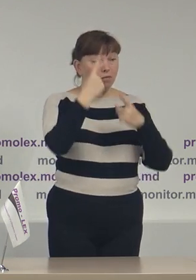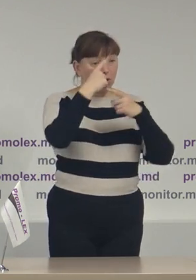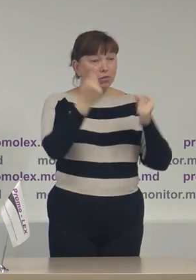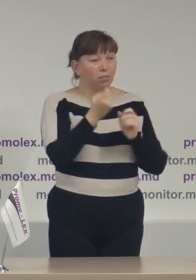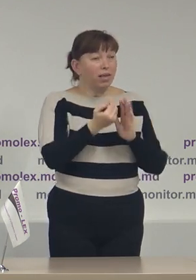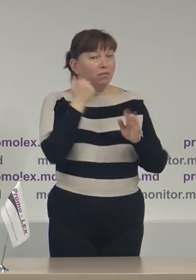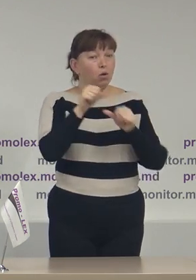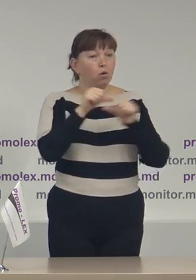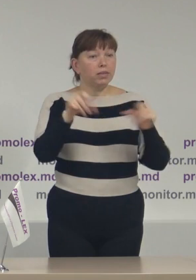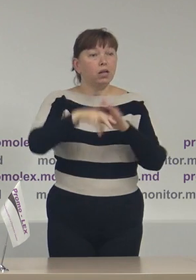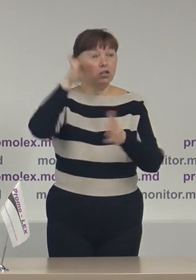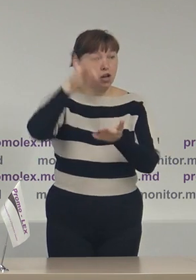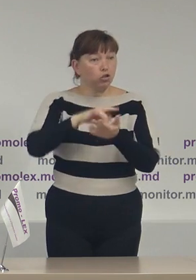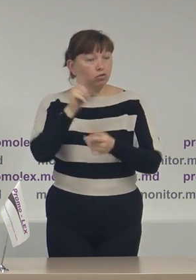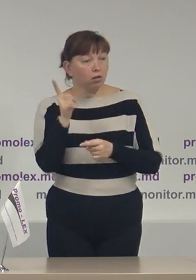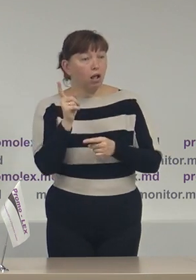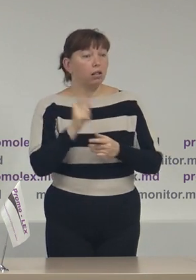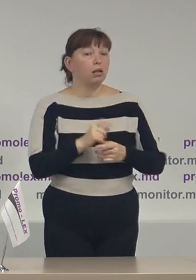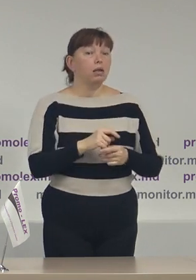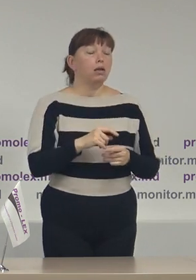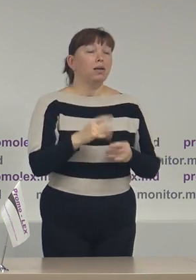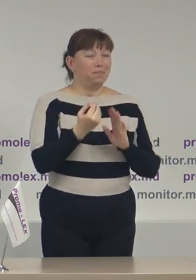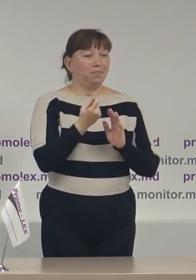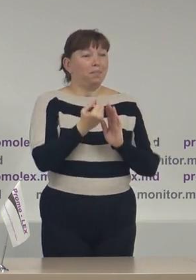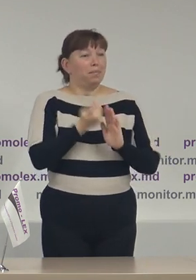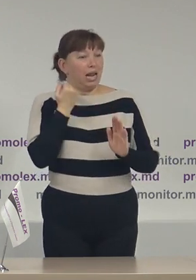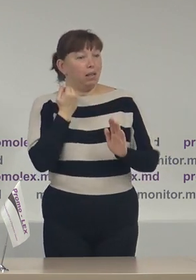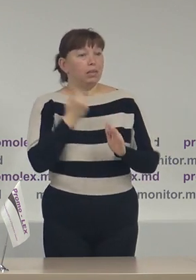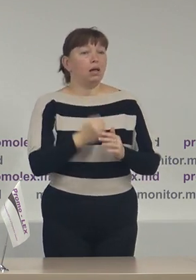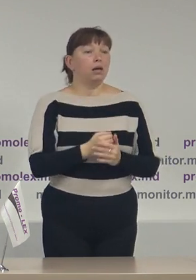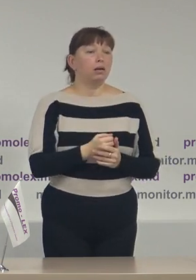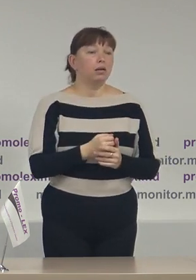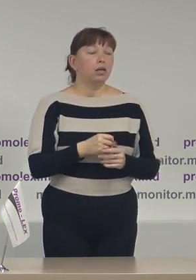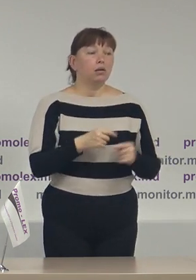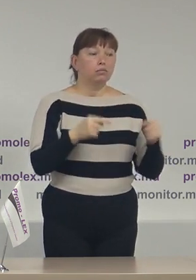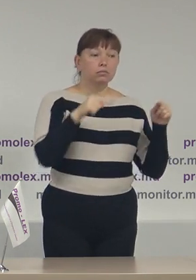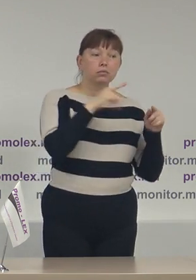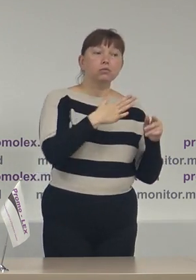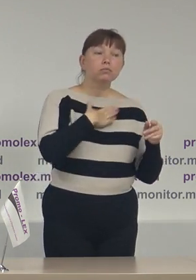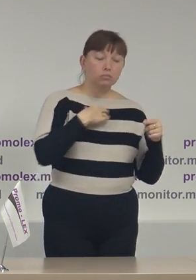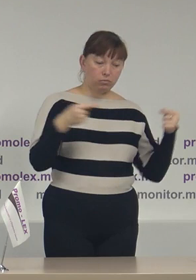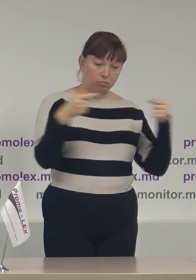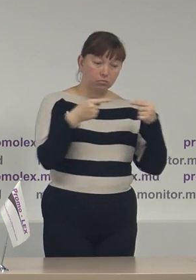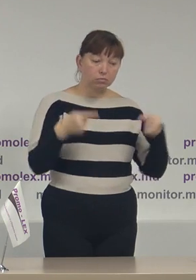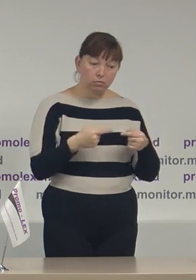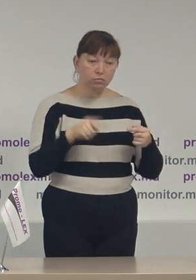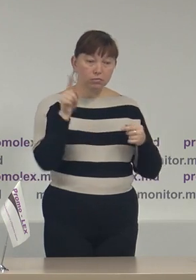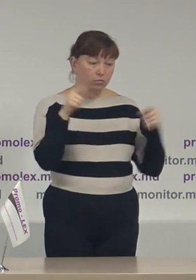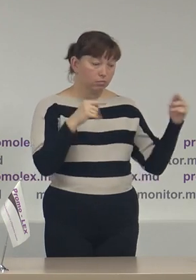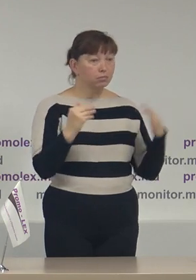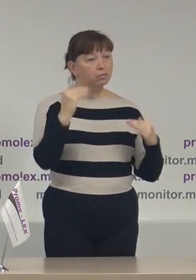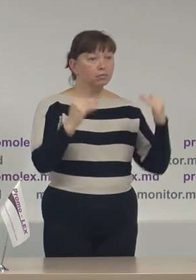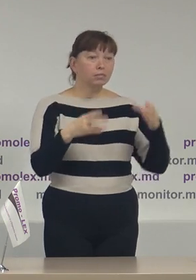mai de vreme de către Comisie Electorală Centrală, preliminare oficiale, sunt în corespundere cu acele date care au fost